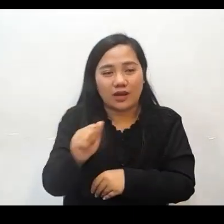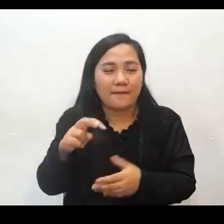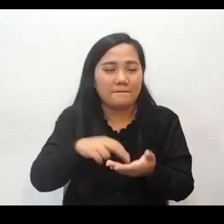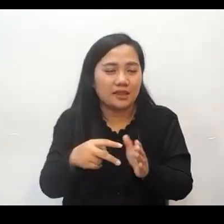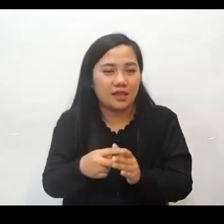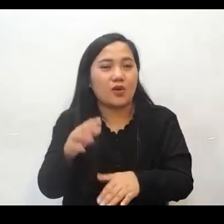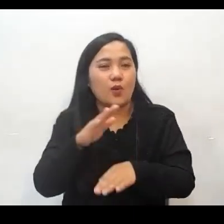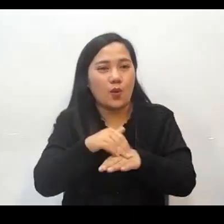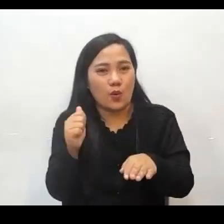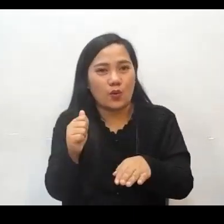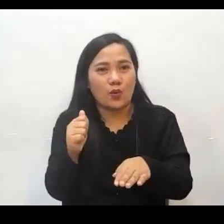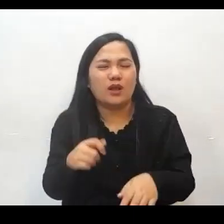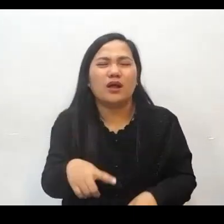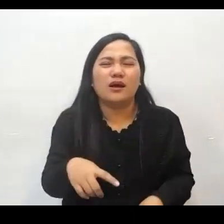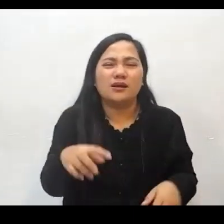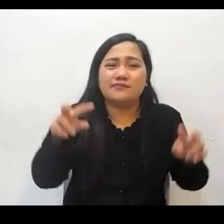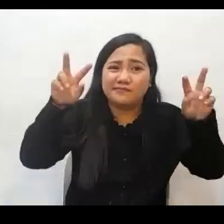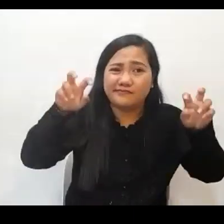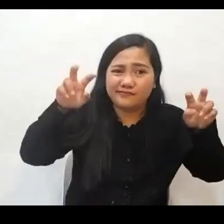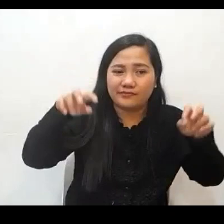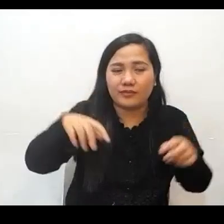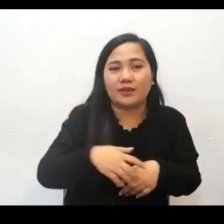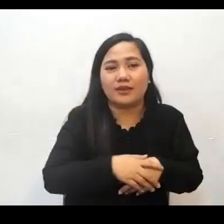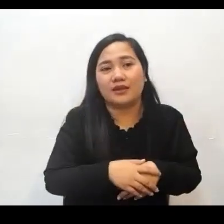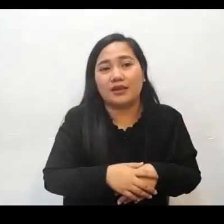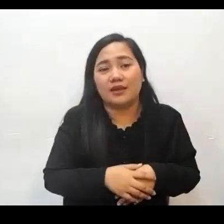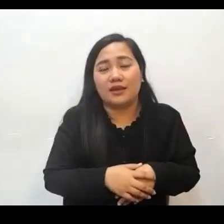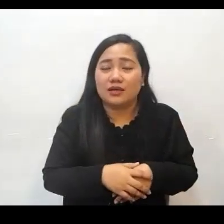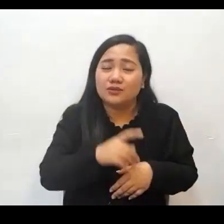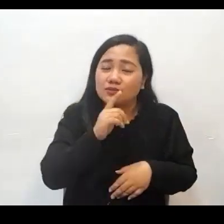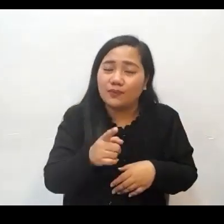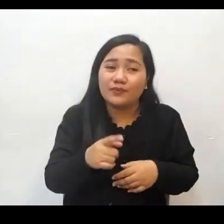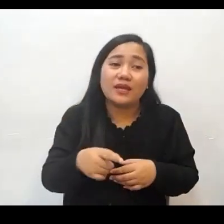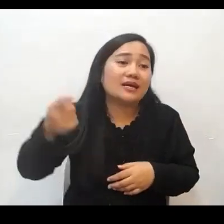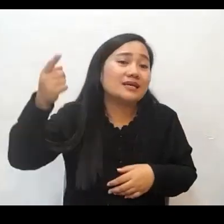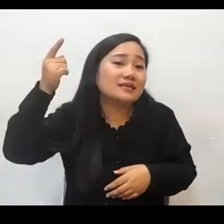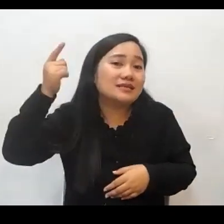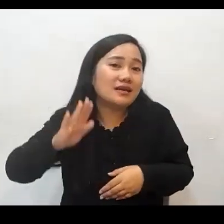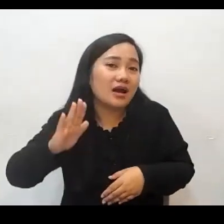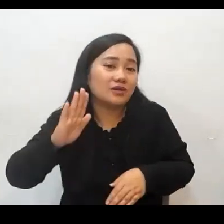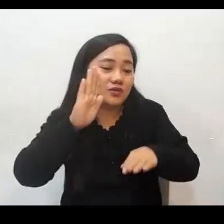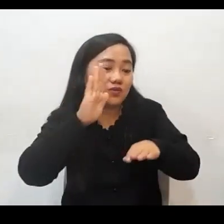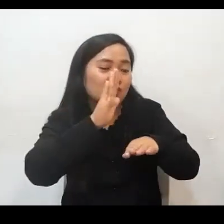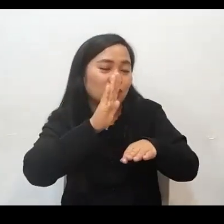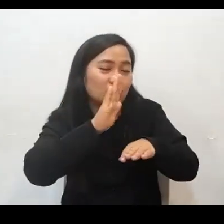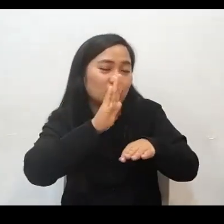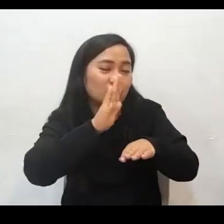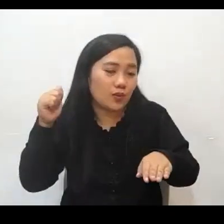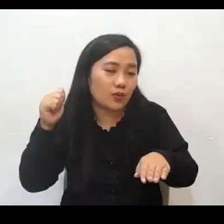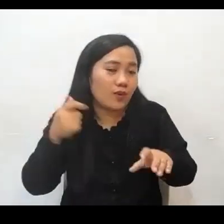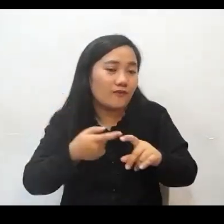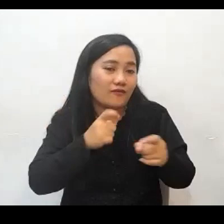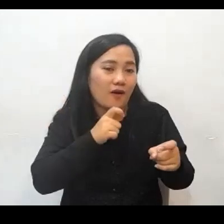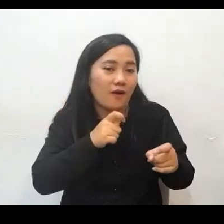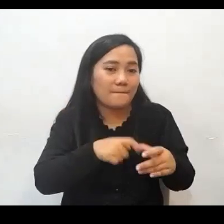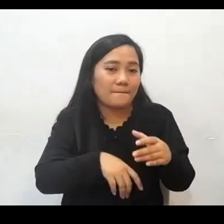the people that God called to outside. Kaya ibig sabihin po ng eklesia, yung mga tao na tinawag ng Diyos mula sa labas. We